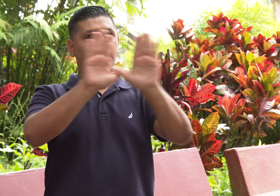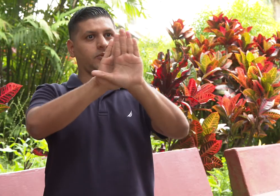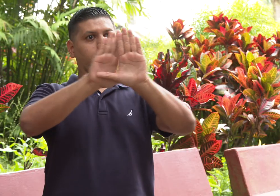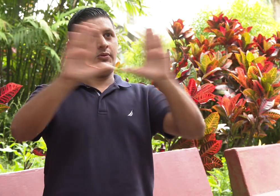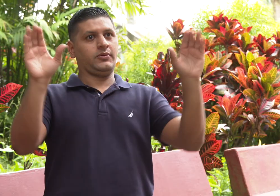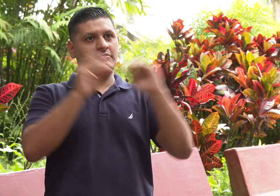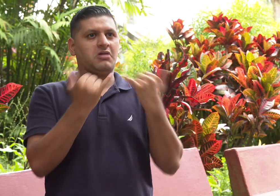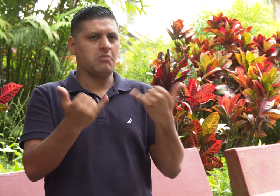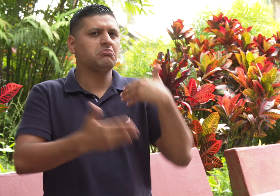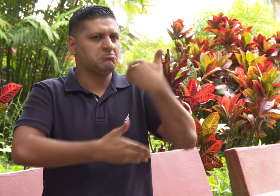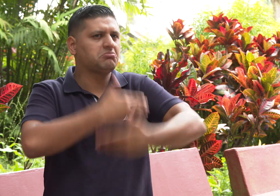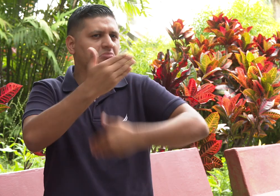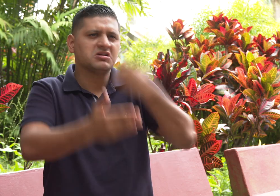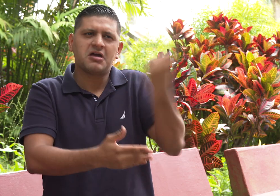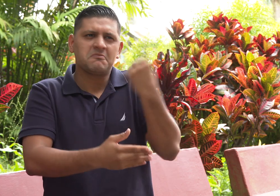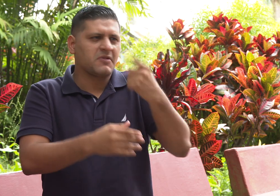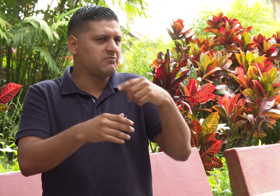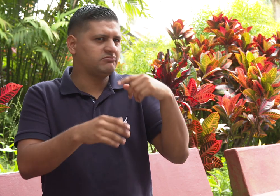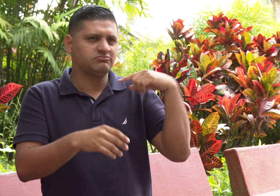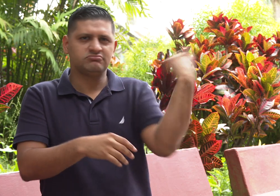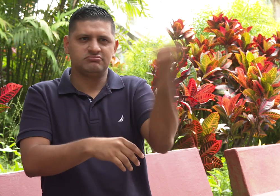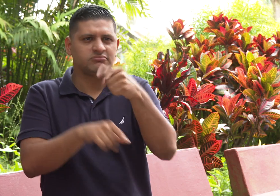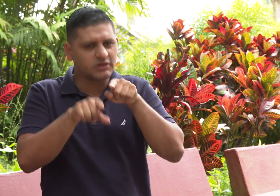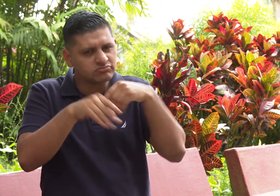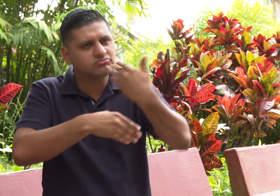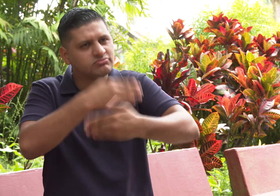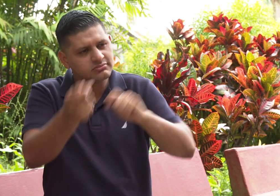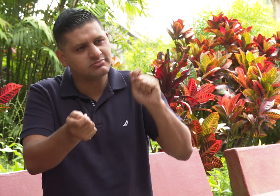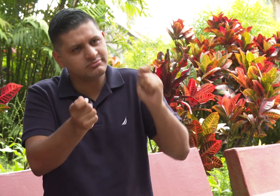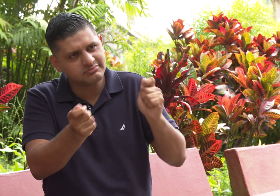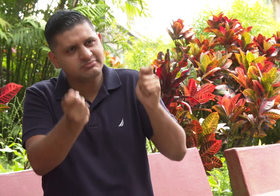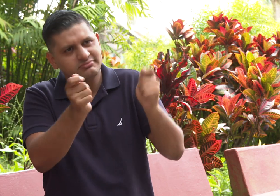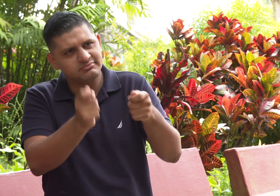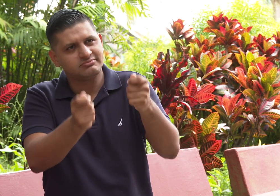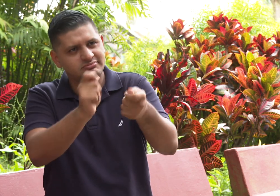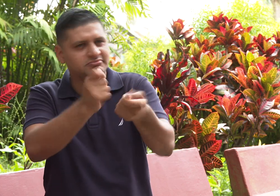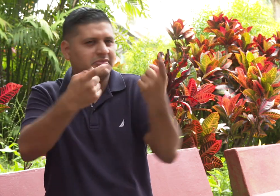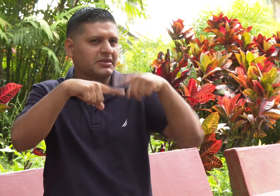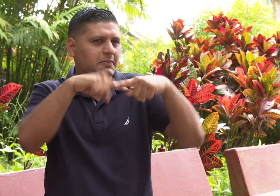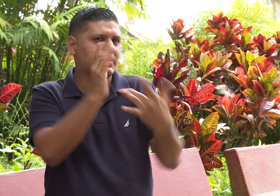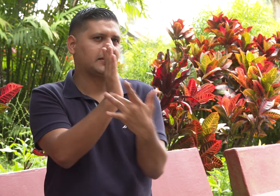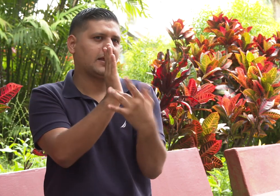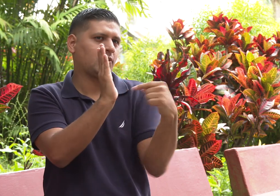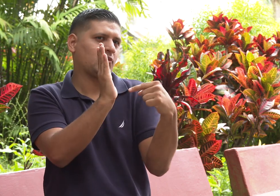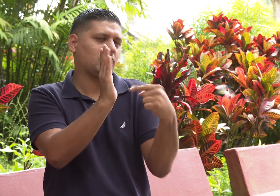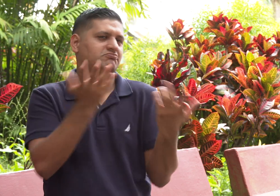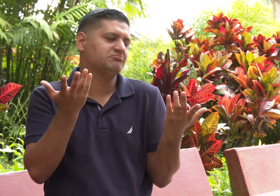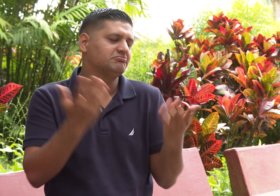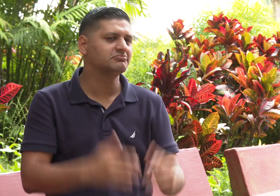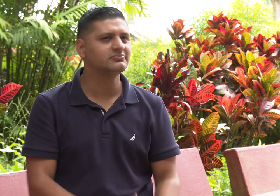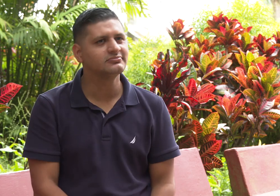pero eso se va logrando en el transcurso del tiempo, ir haciendo un ajuste que es más tecnológico que de otra índole.